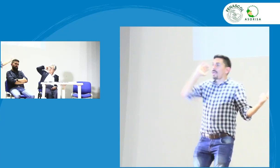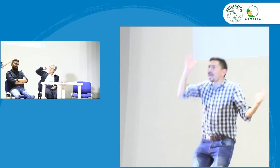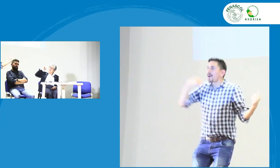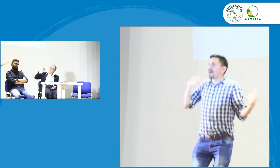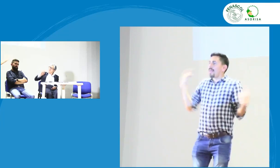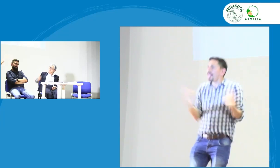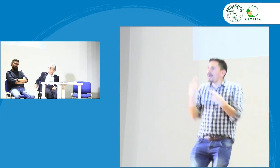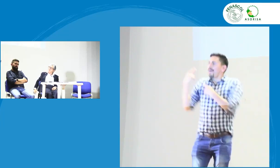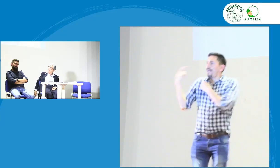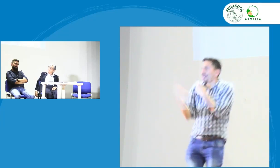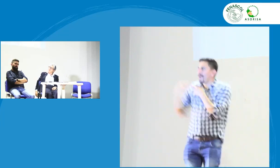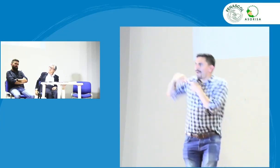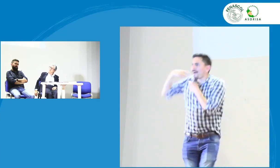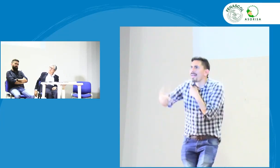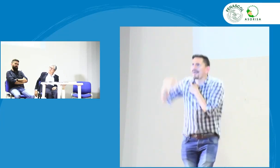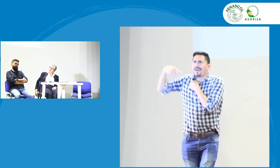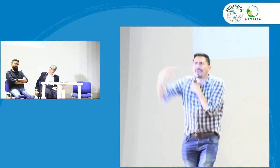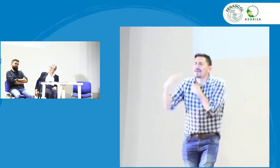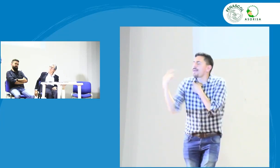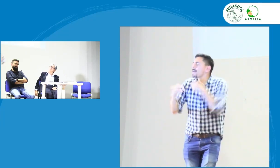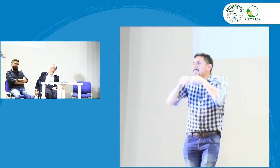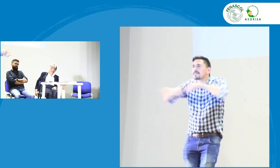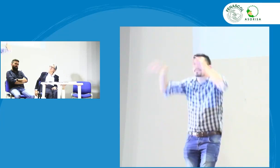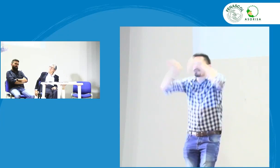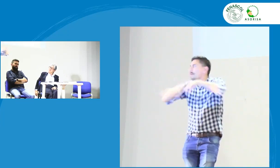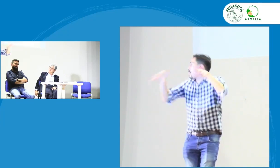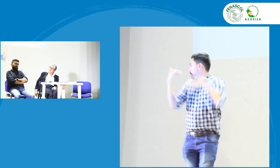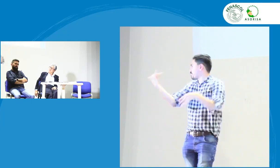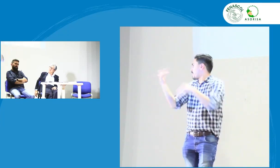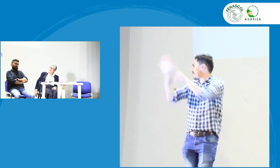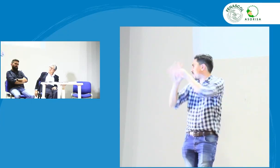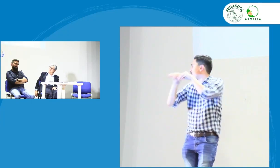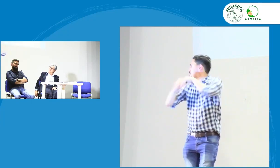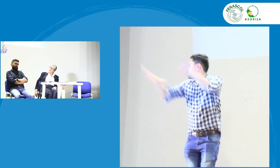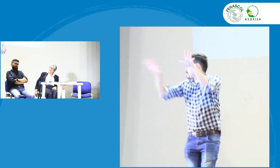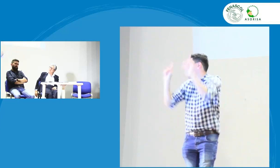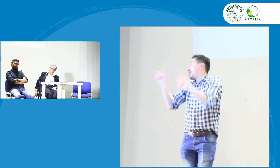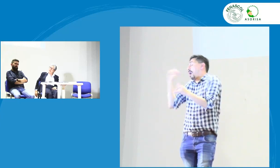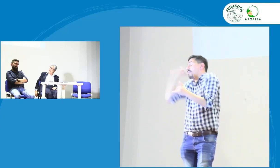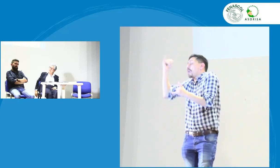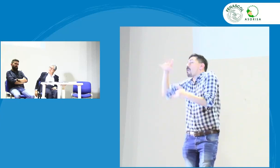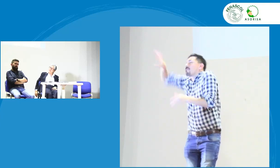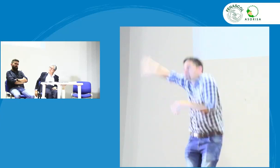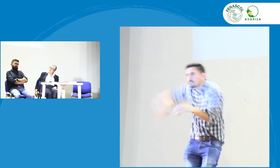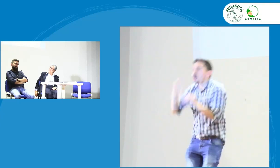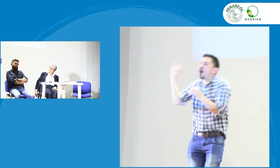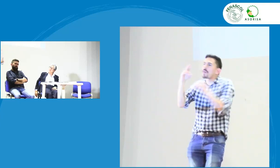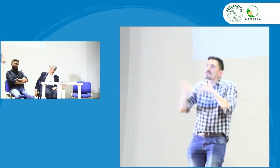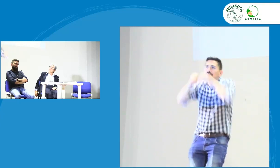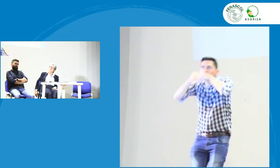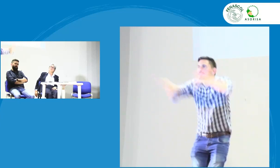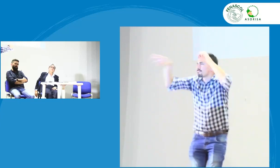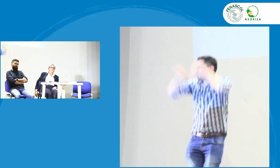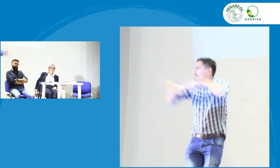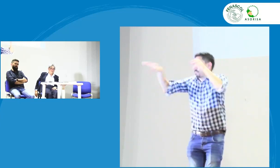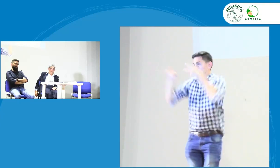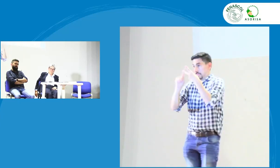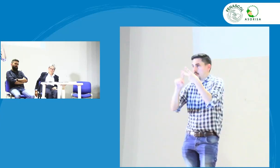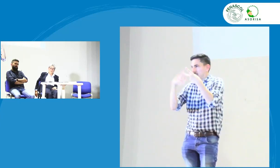básica de algo como lo que ya se ha dado en diferentes eventos pero pues en un video obviamente en lengua de señas